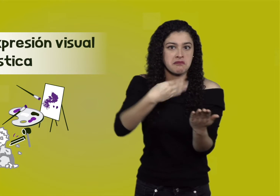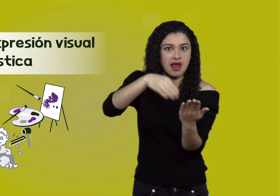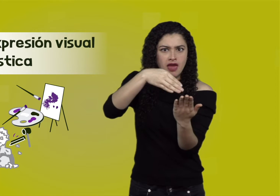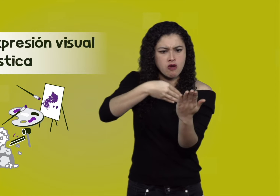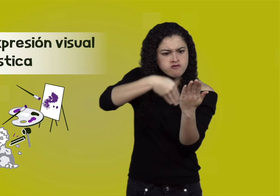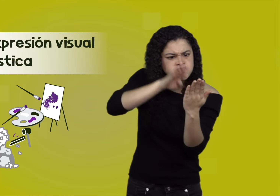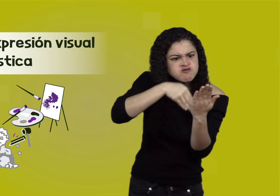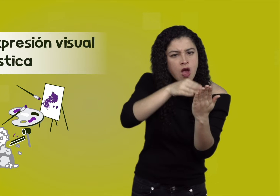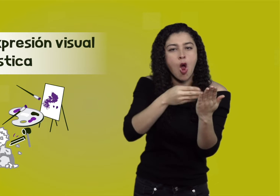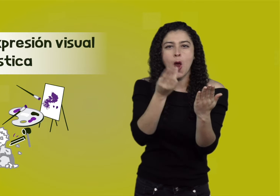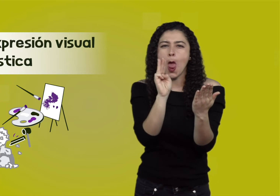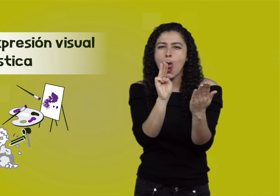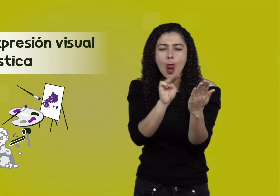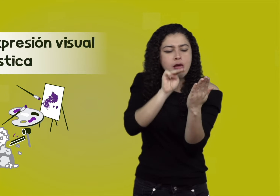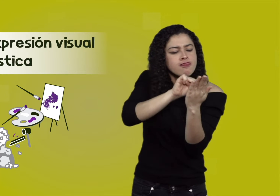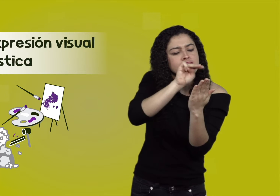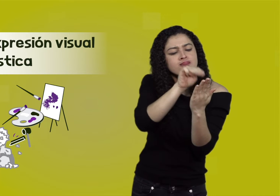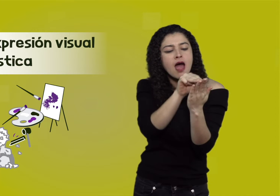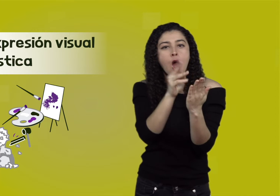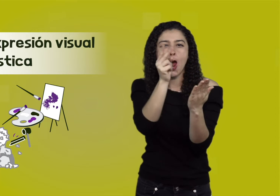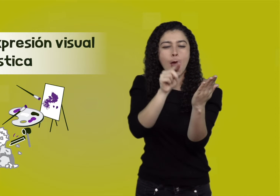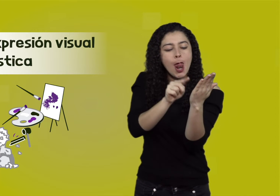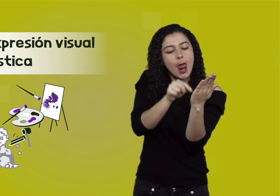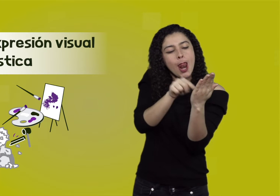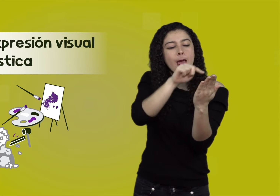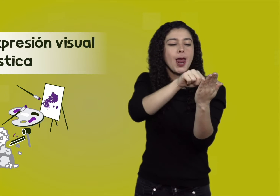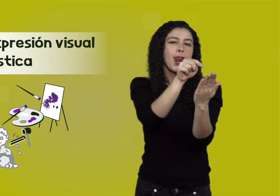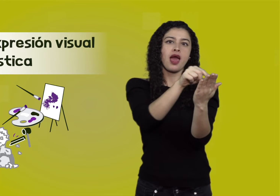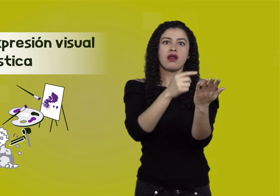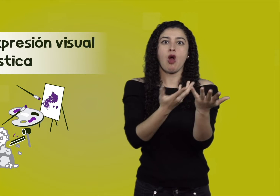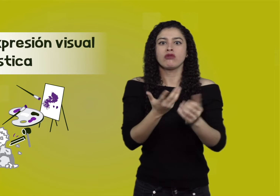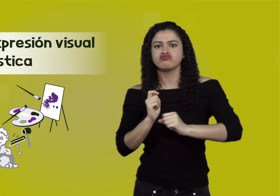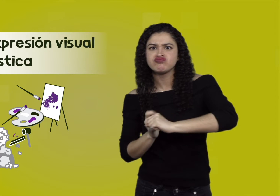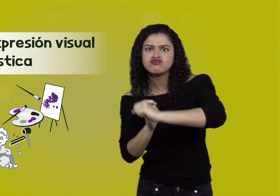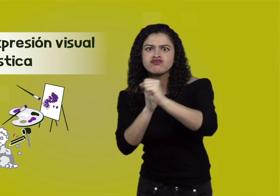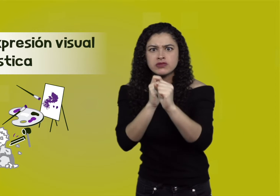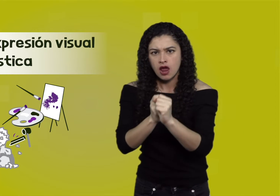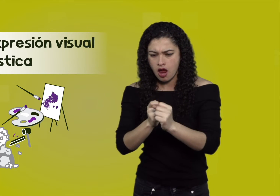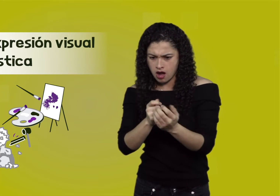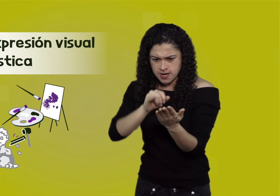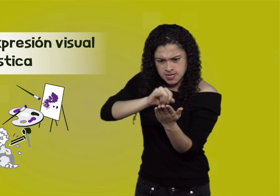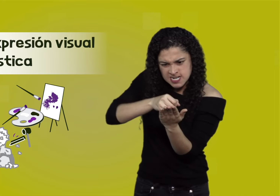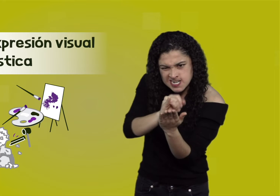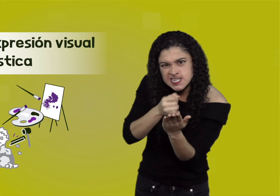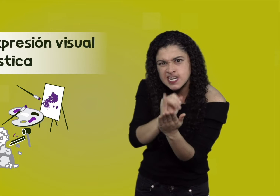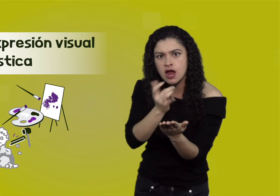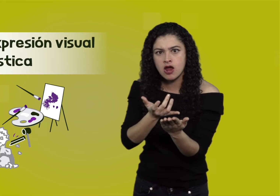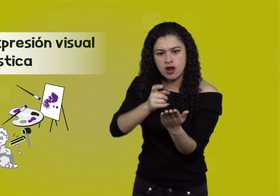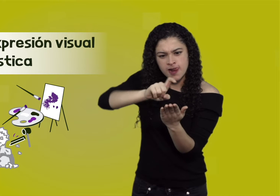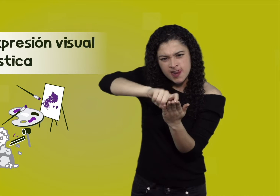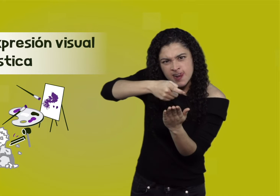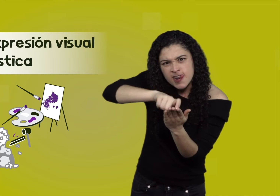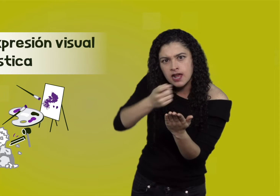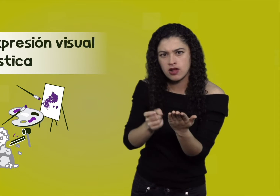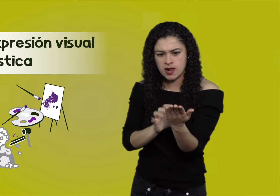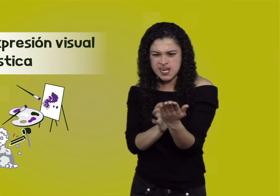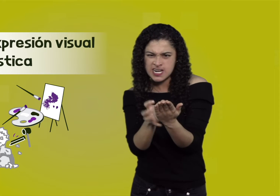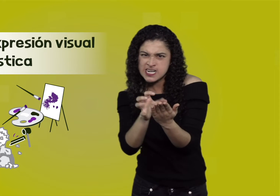niños de primera infancia desarrollen habilidades para la creación y manipulación de distintas herramientas y materiales,